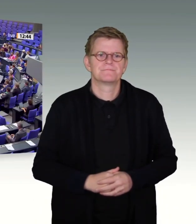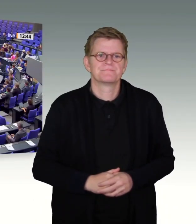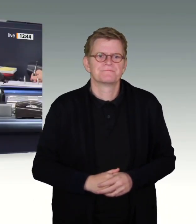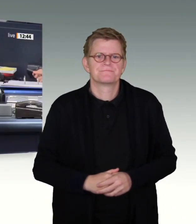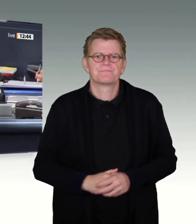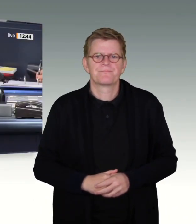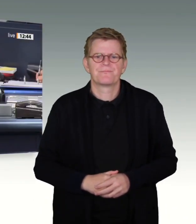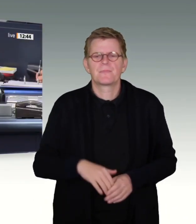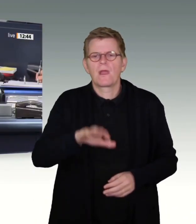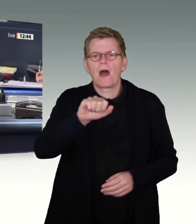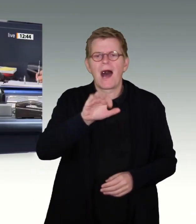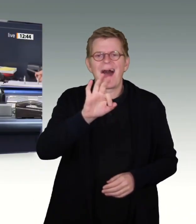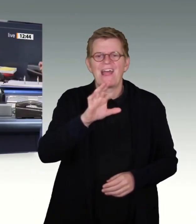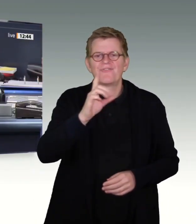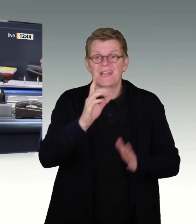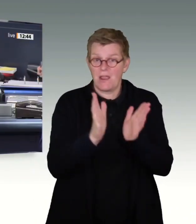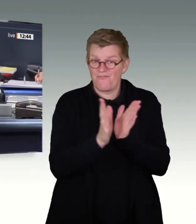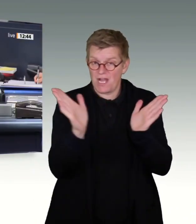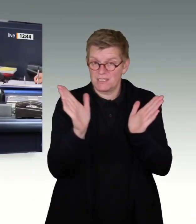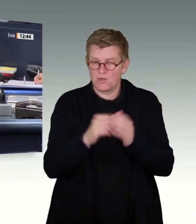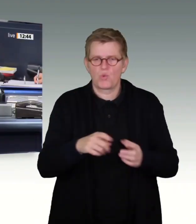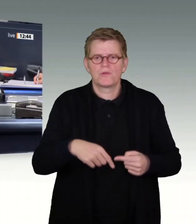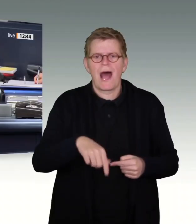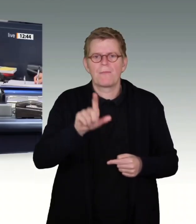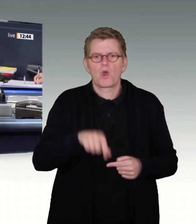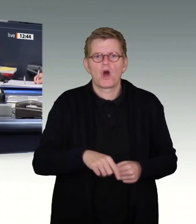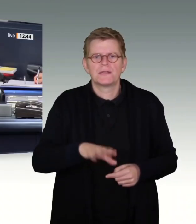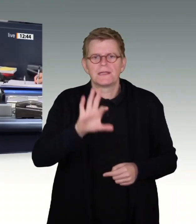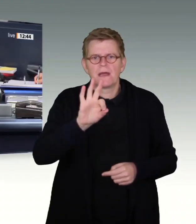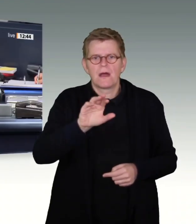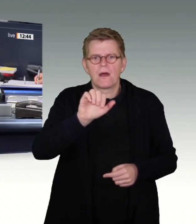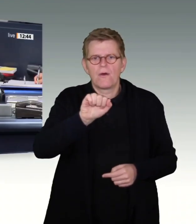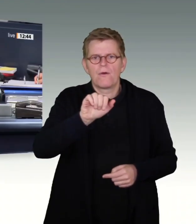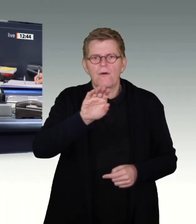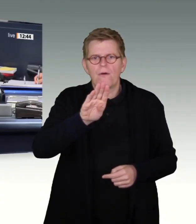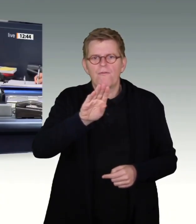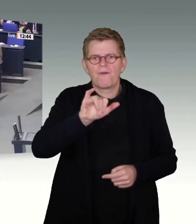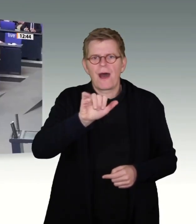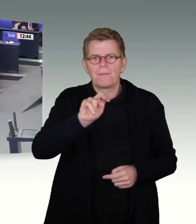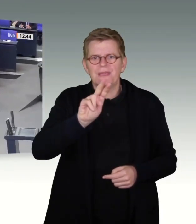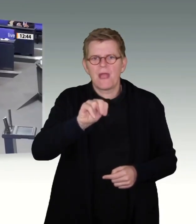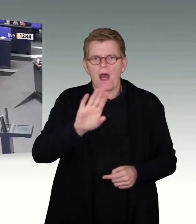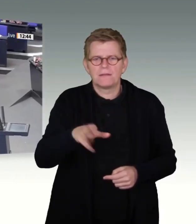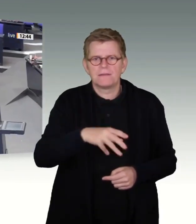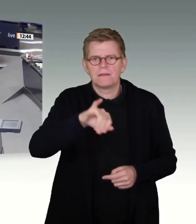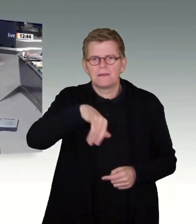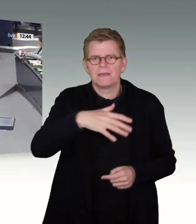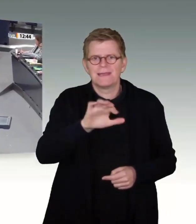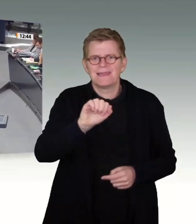Für die AfD-Fraktion hat der Abgeordnete Fabian Jacobi das Wort. Entschuldigung.